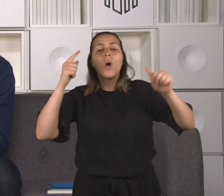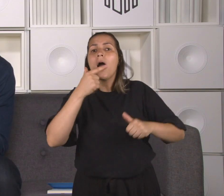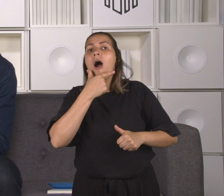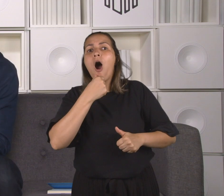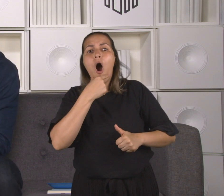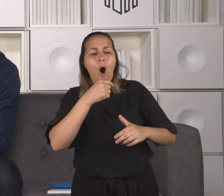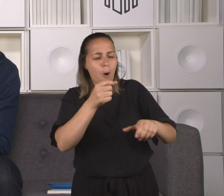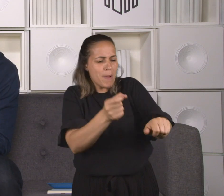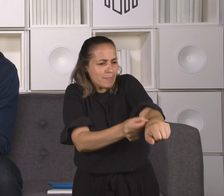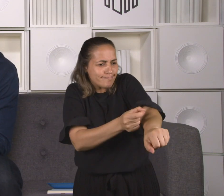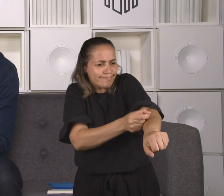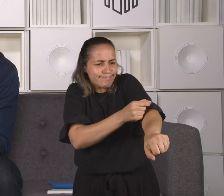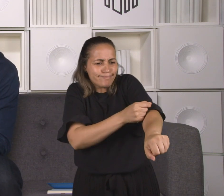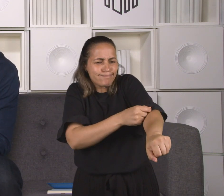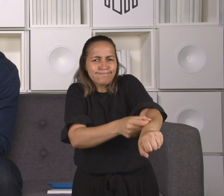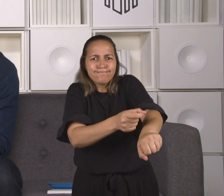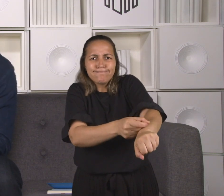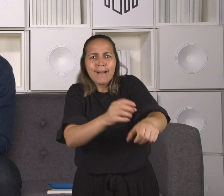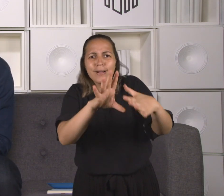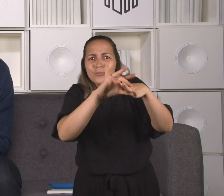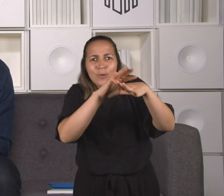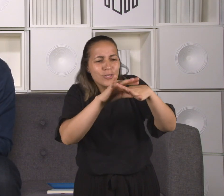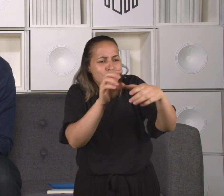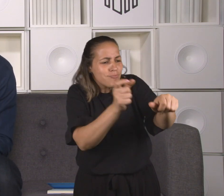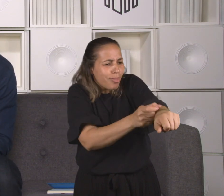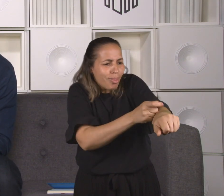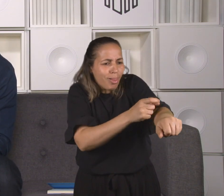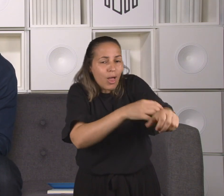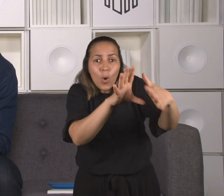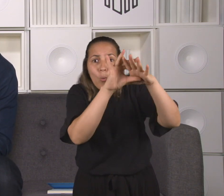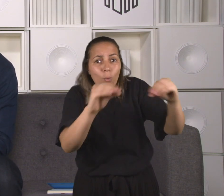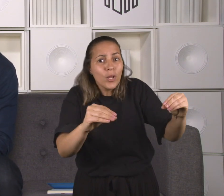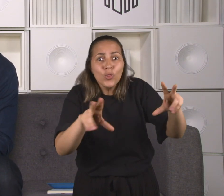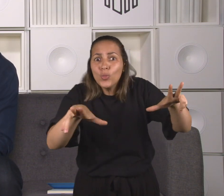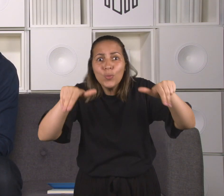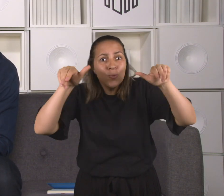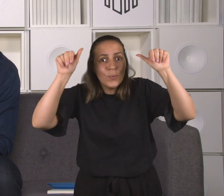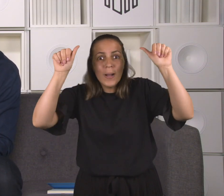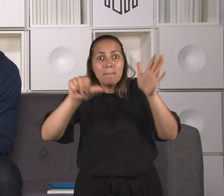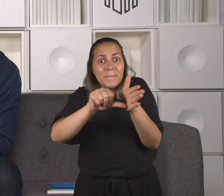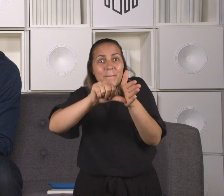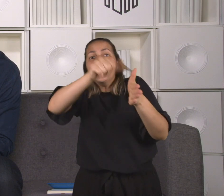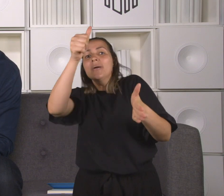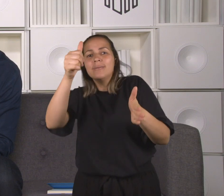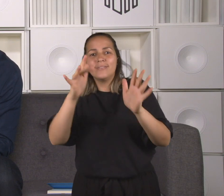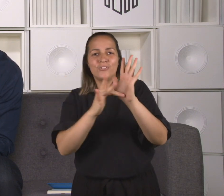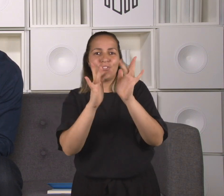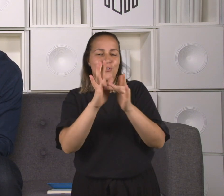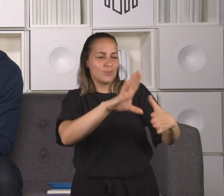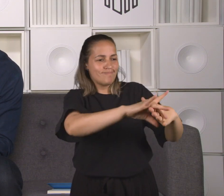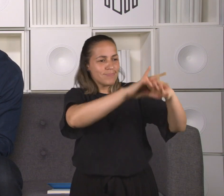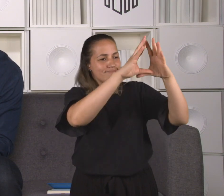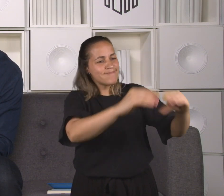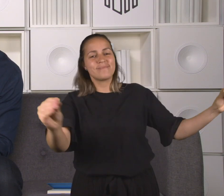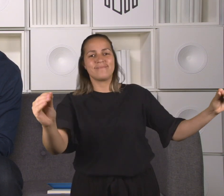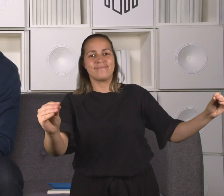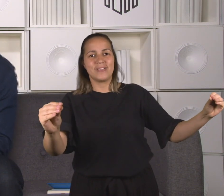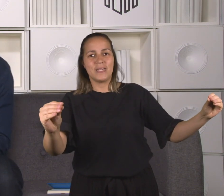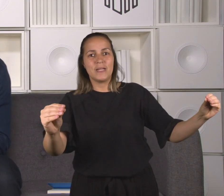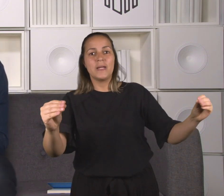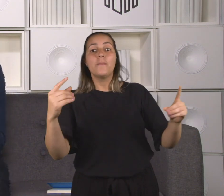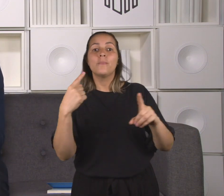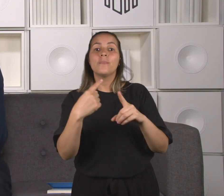leproso, e depois quando ele realiza o milagre curando dez leprosos, ele manda que os dez leprosos se apresentem ao sacerdote,